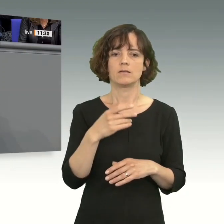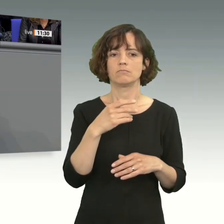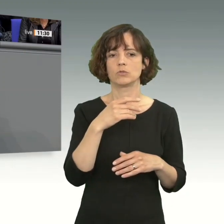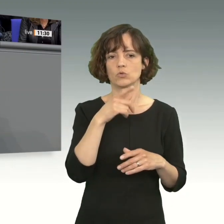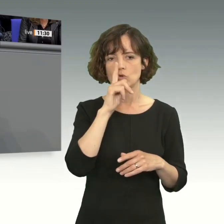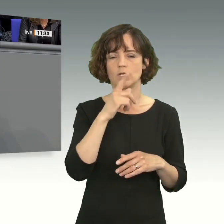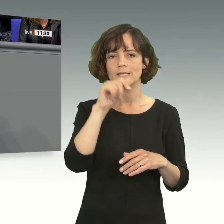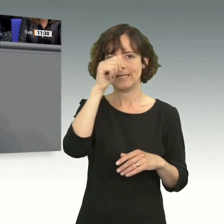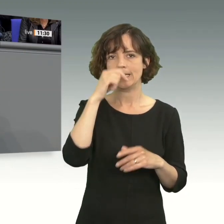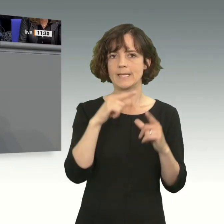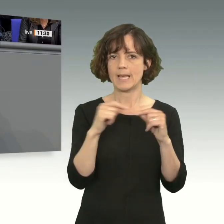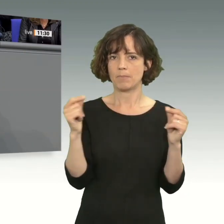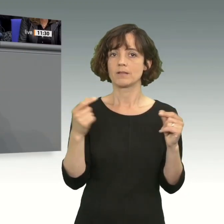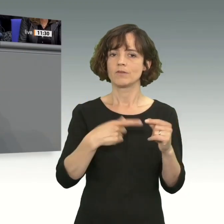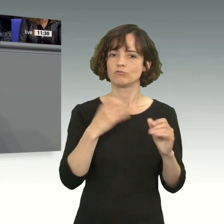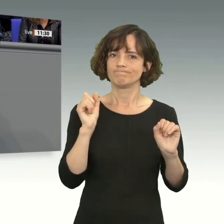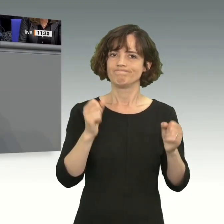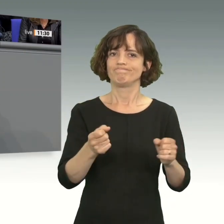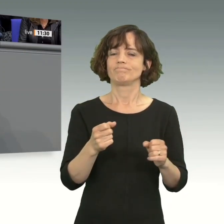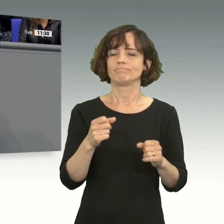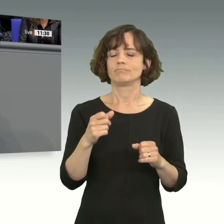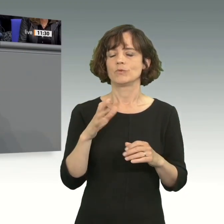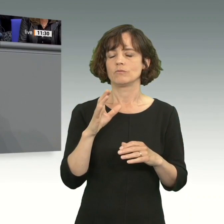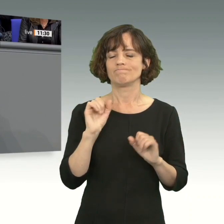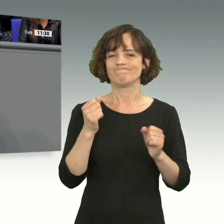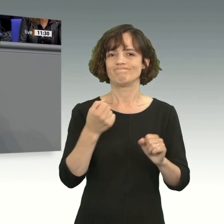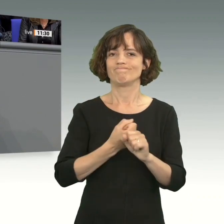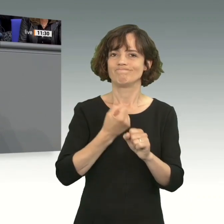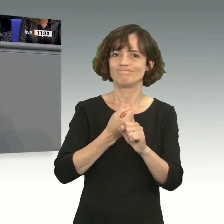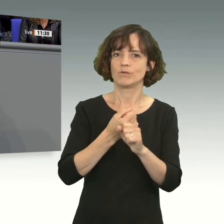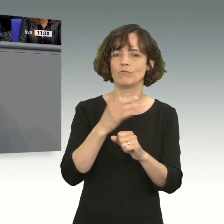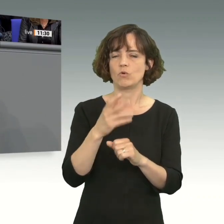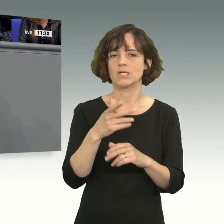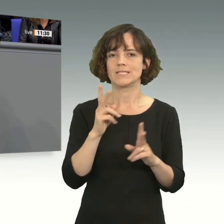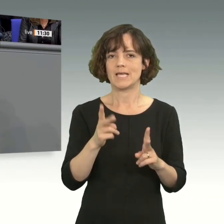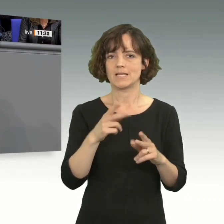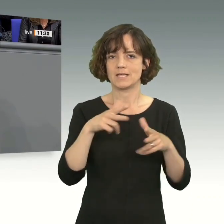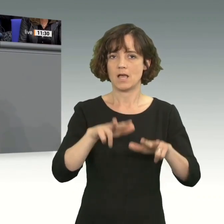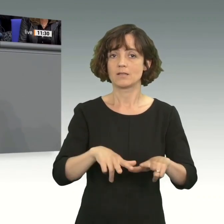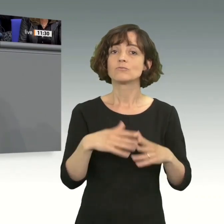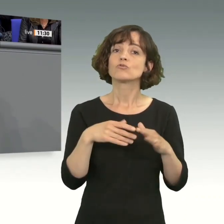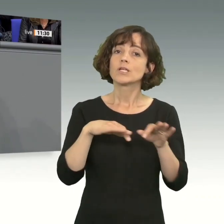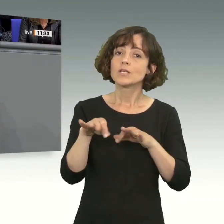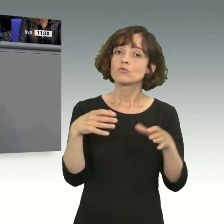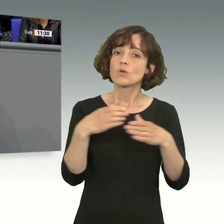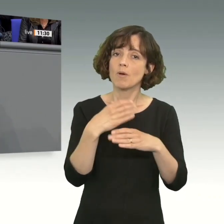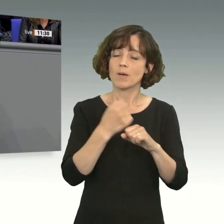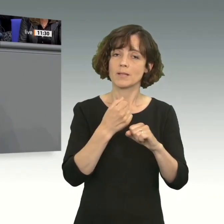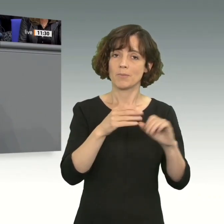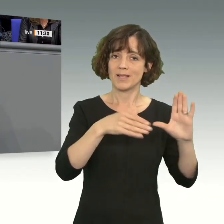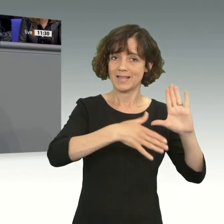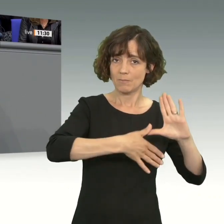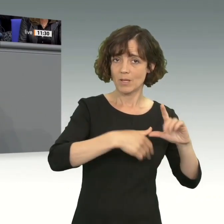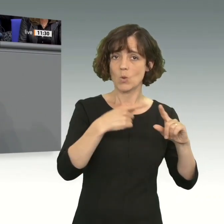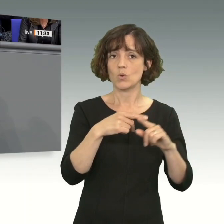Reform der Vereinten Nationen, insbesondere des Sicherheitsrates, einsetzen. Meine Damen und Herren, die strategische Zusammenarbeit mit Lateinamerika